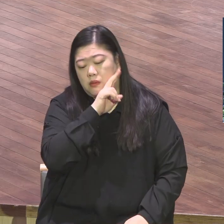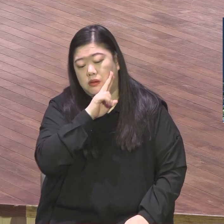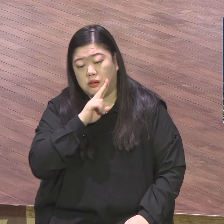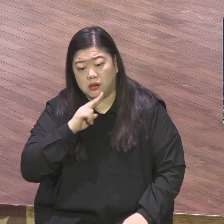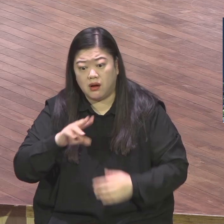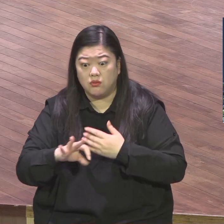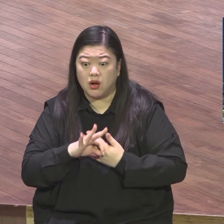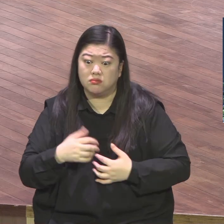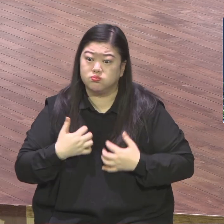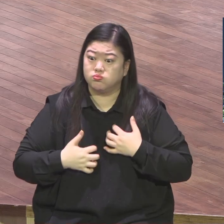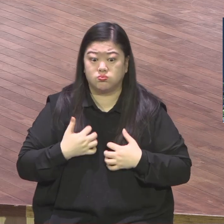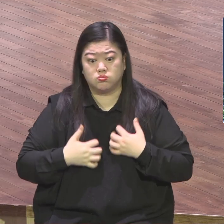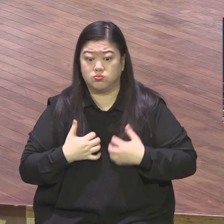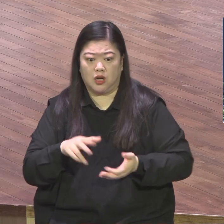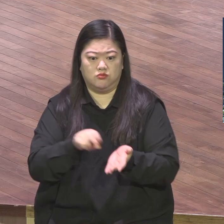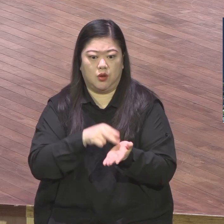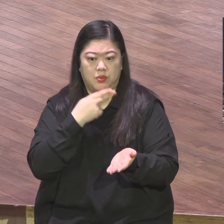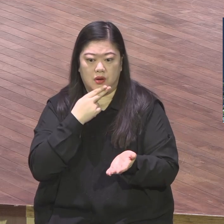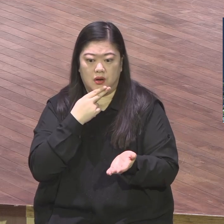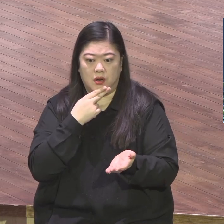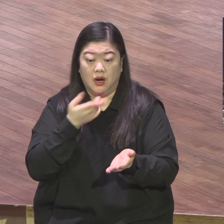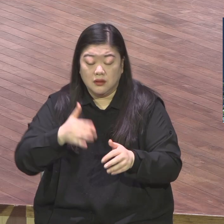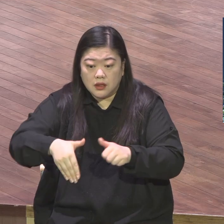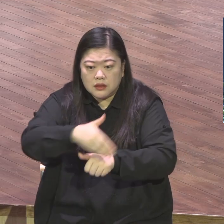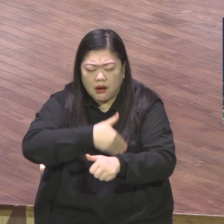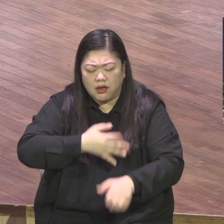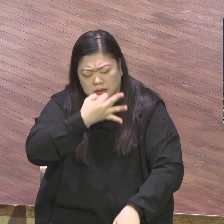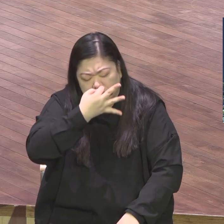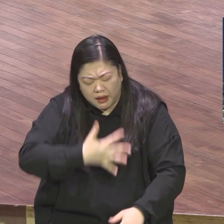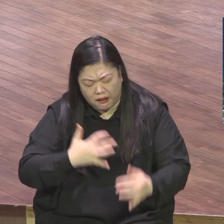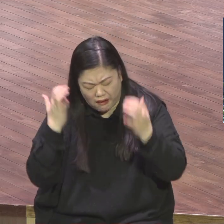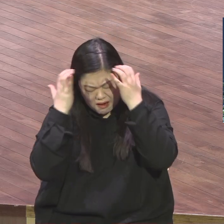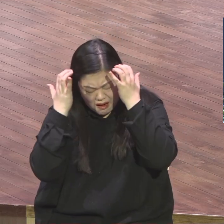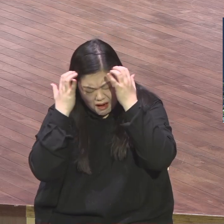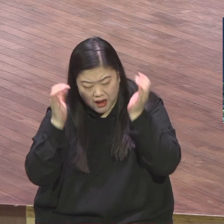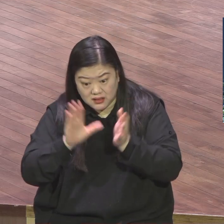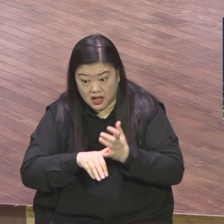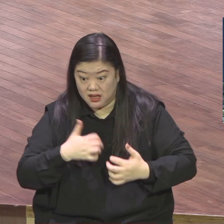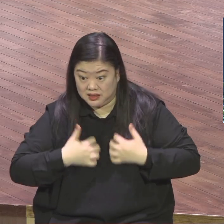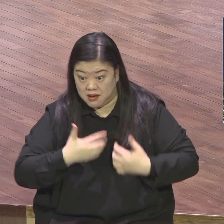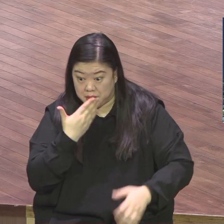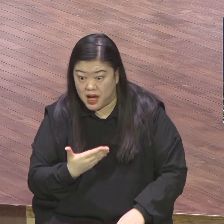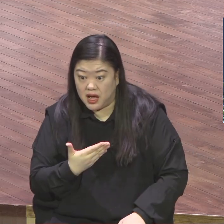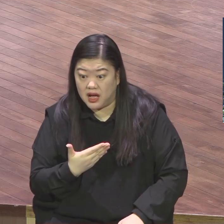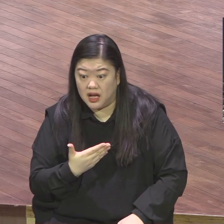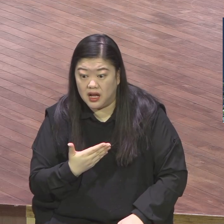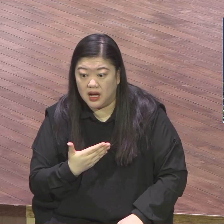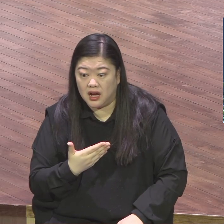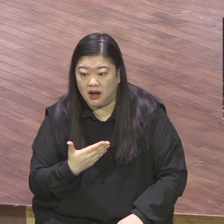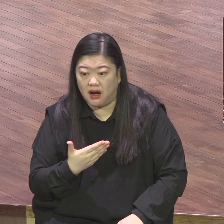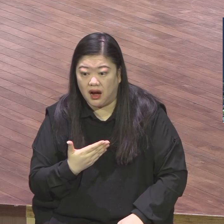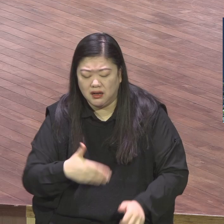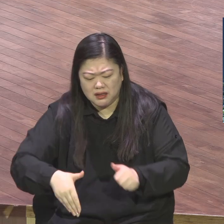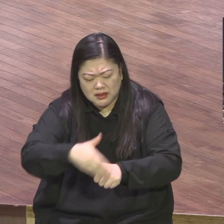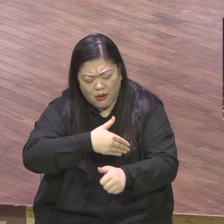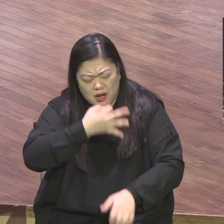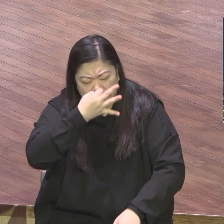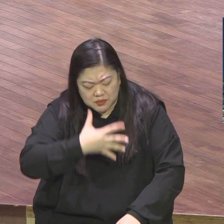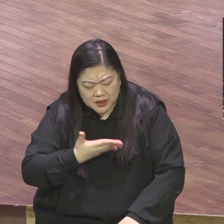기뻐하고 즐거워하라. 왜 보금 때문에 왜 구원받았기 때문에 구원의 감격 속에 아멘. 영생의